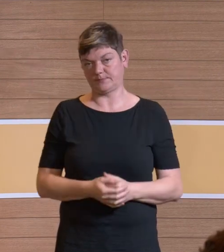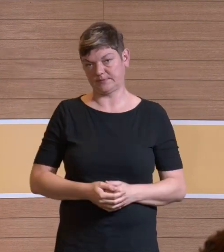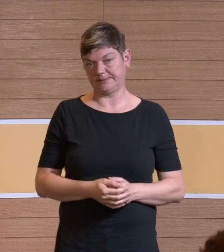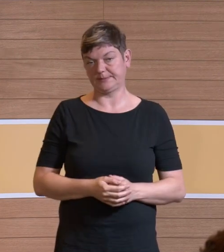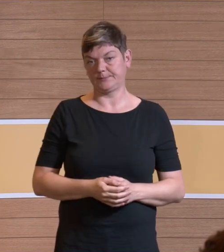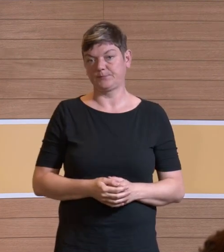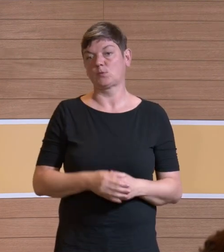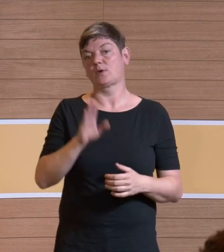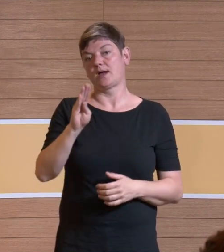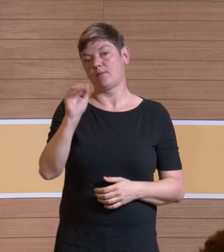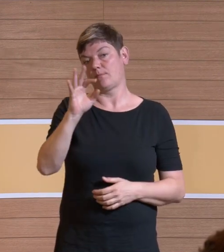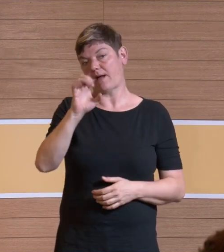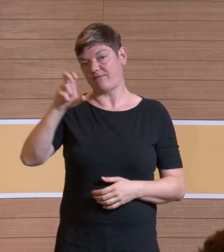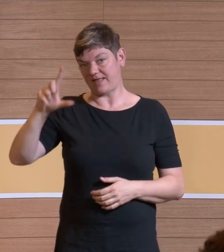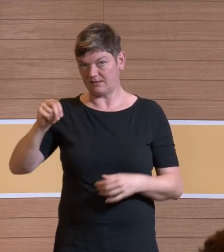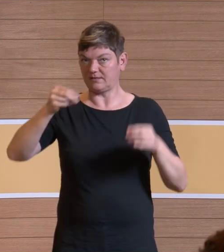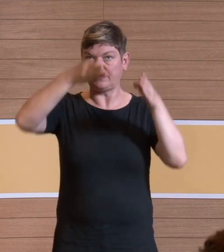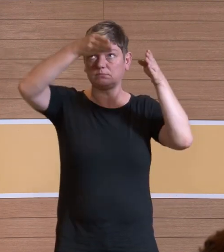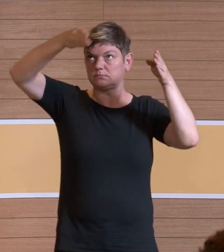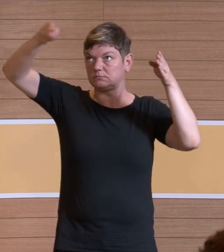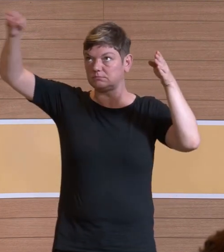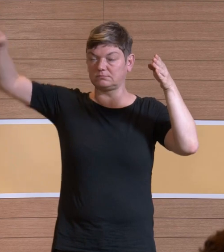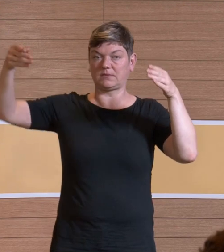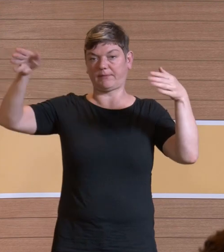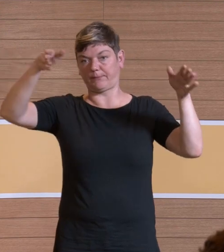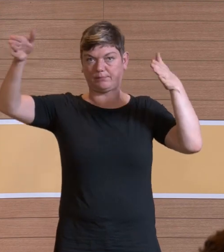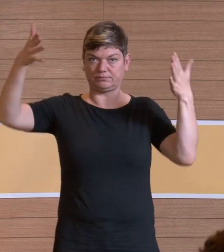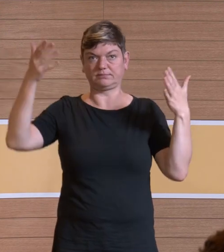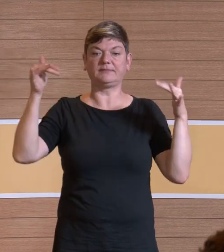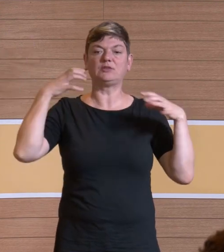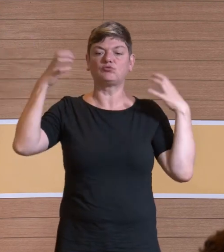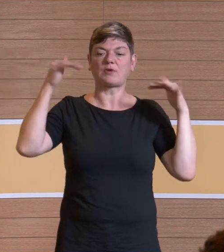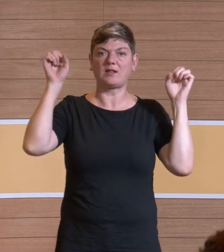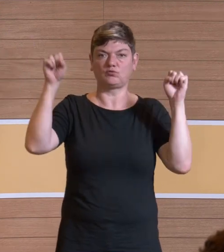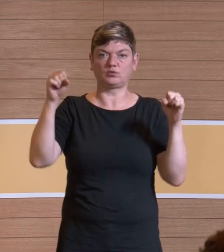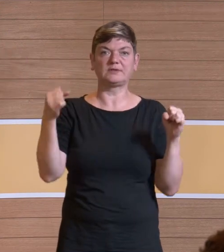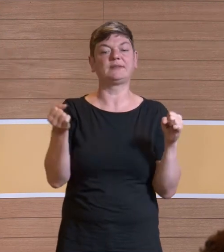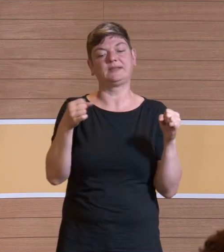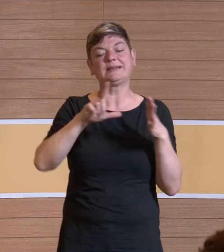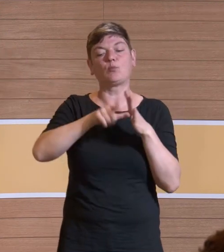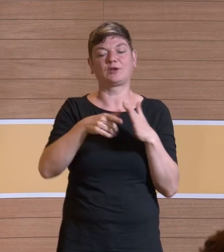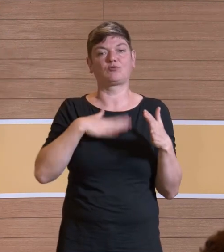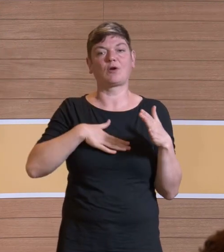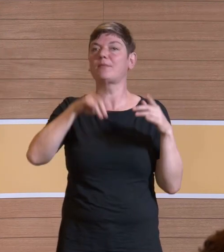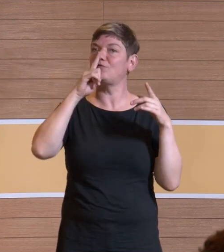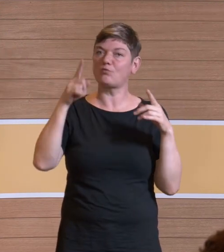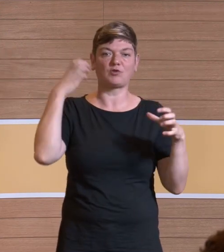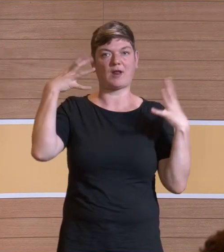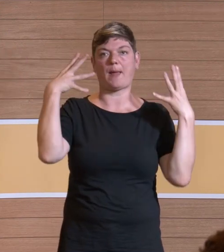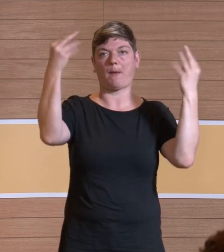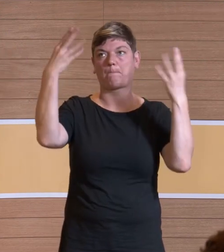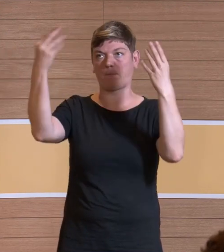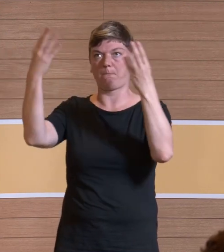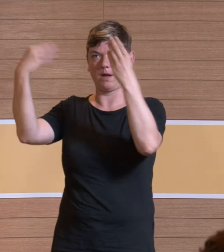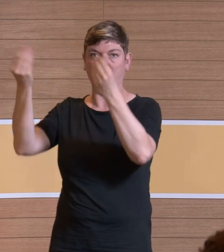Oder sogenannte Baffeln, wie in anderen Bereichen, dass die eingebracht werden, dann die, das sind irgendwelche geometrischen Körper, die nichts anderes machen, als Schall zu absorbieren. Das muss aber